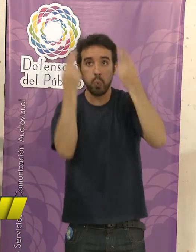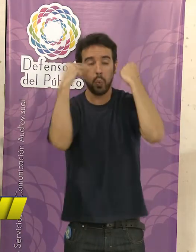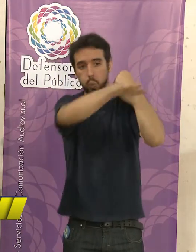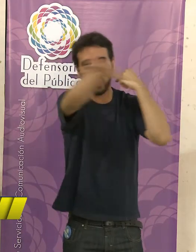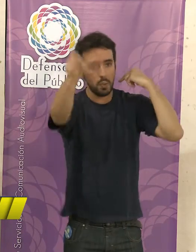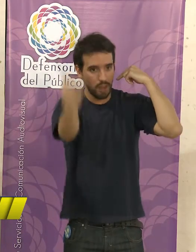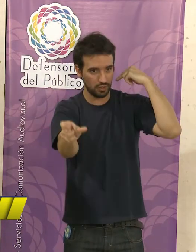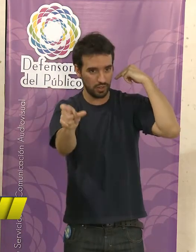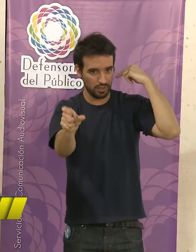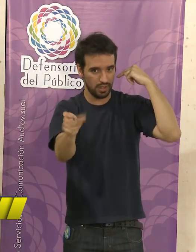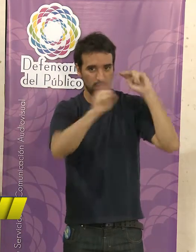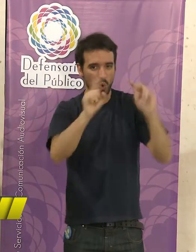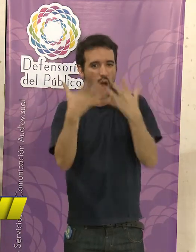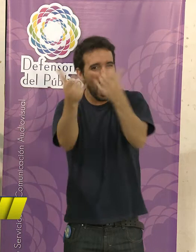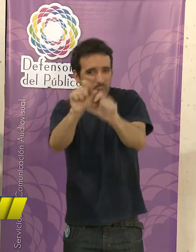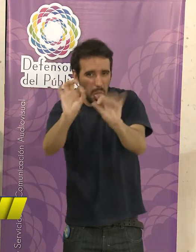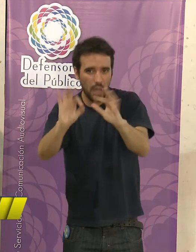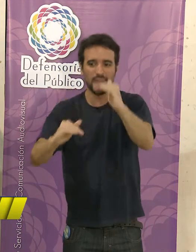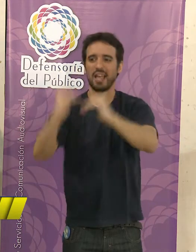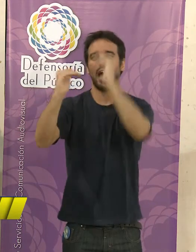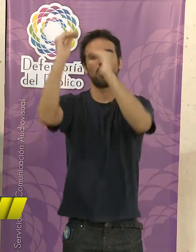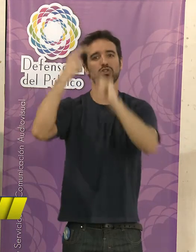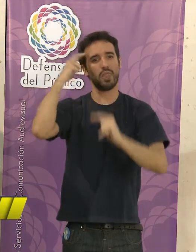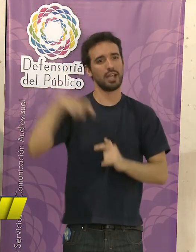son personales y no ayudan en nada al desarrollo de la sociedad.